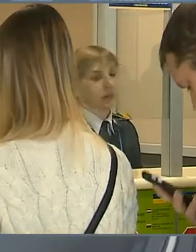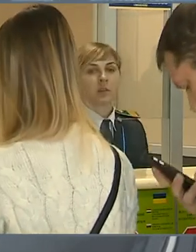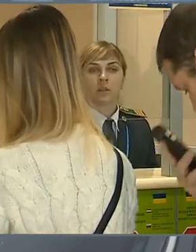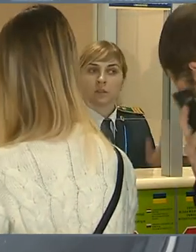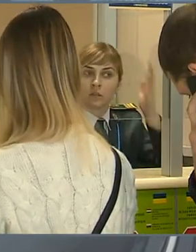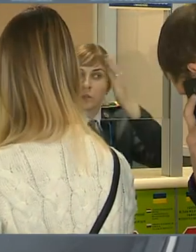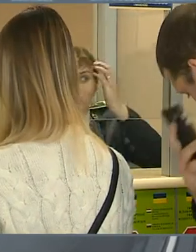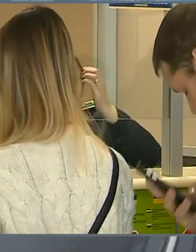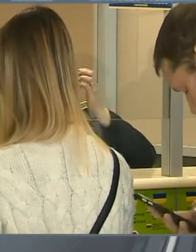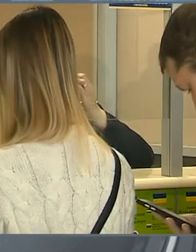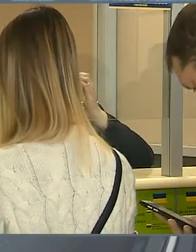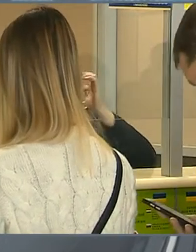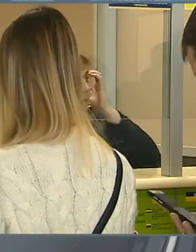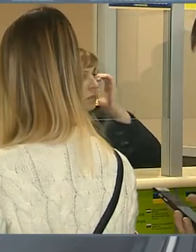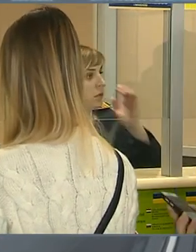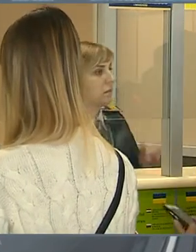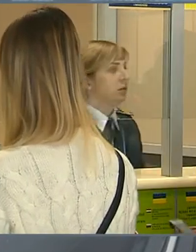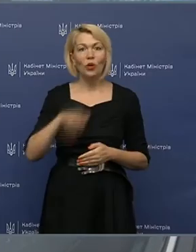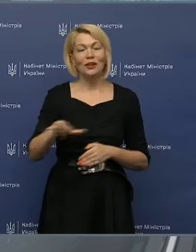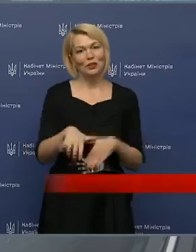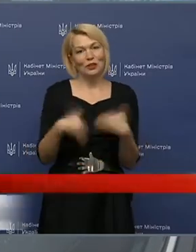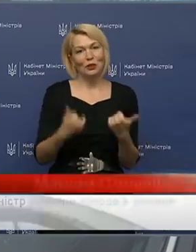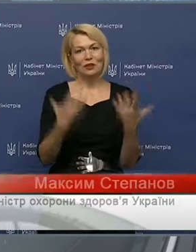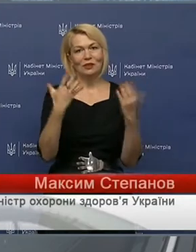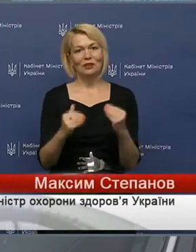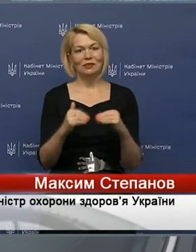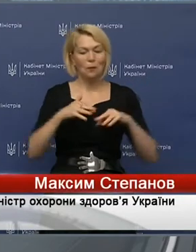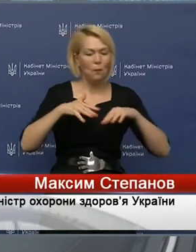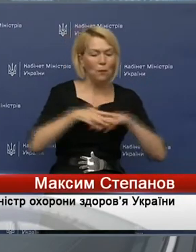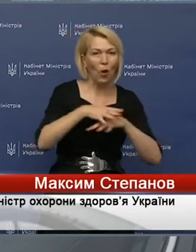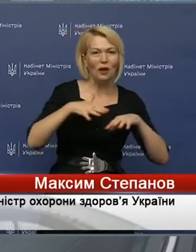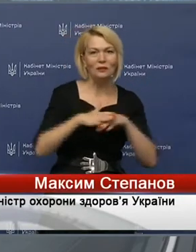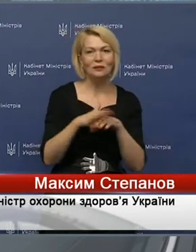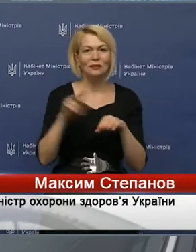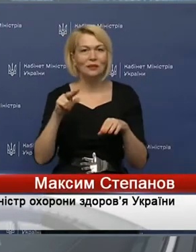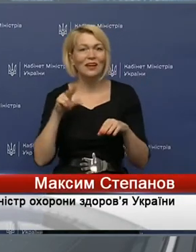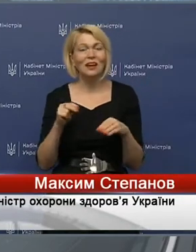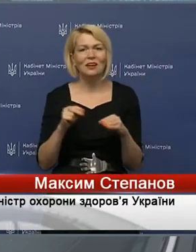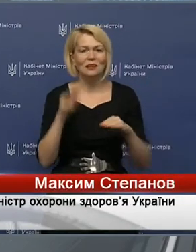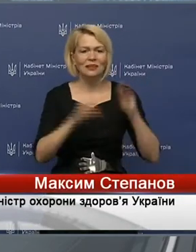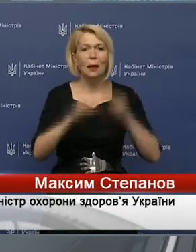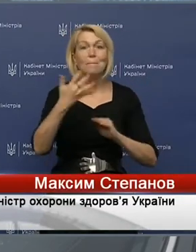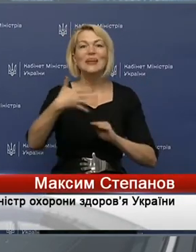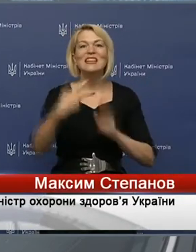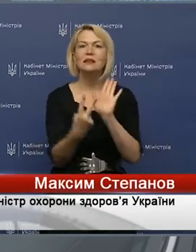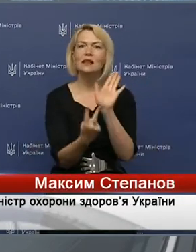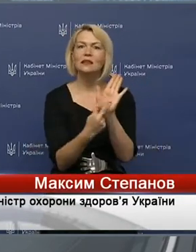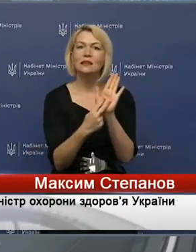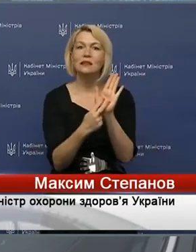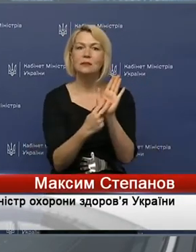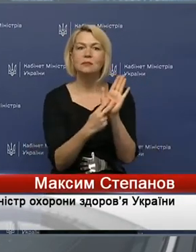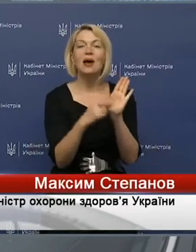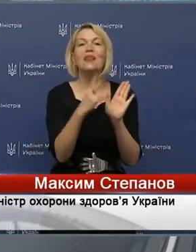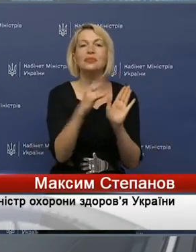тисяч населення. В Україні він значно вище. У нас показник цей складає вже 57 на 100